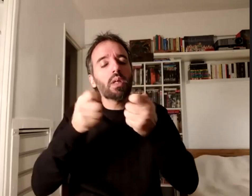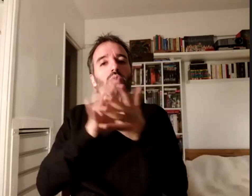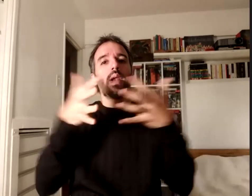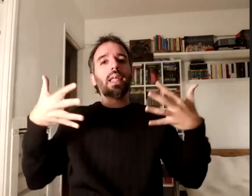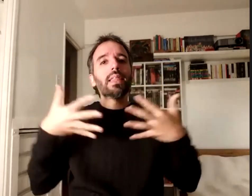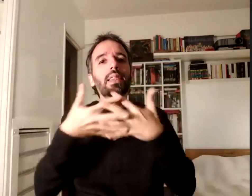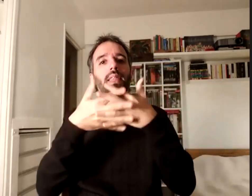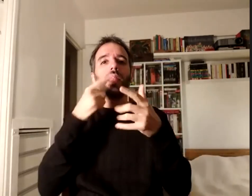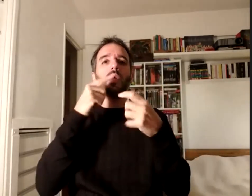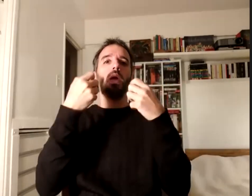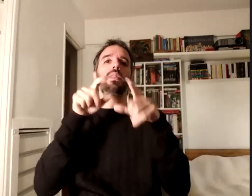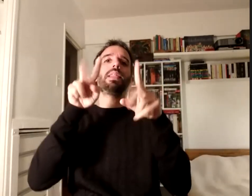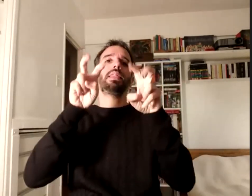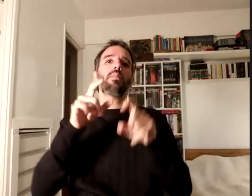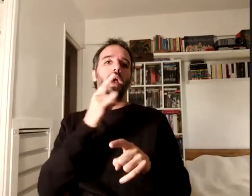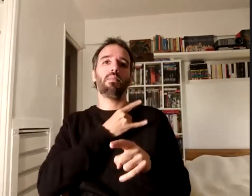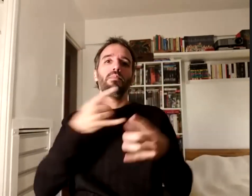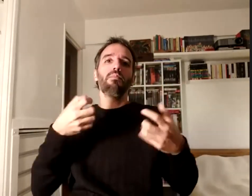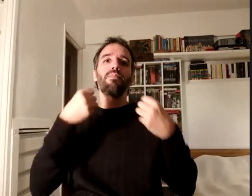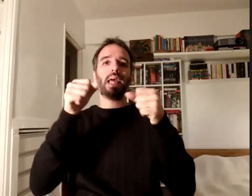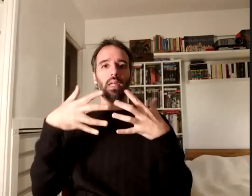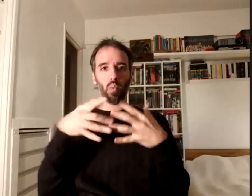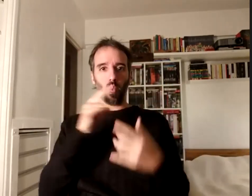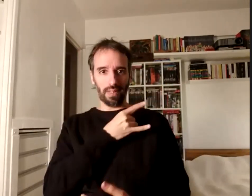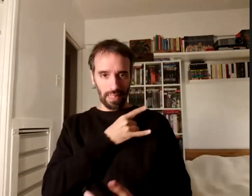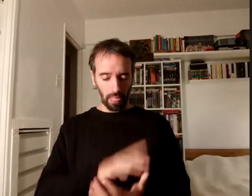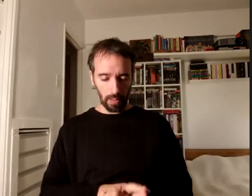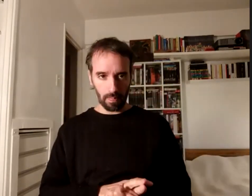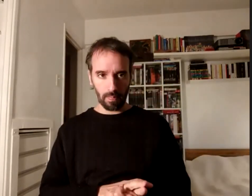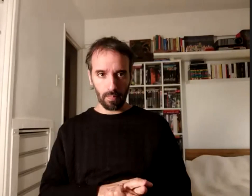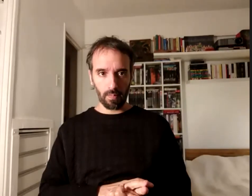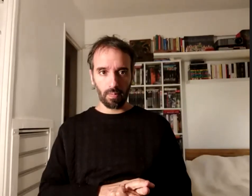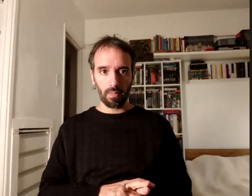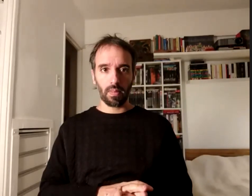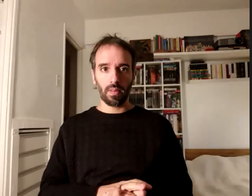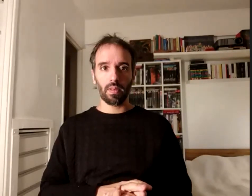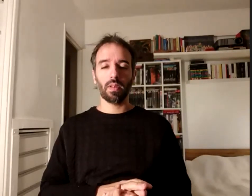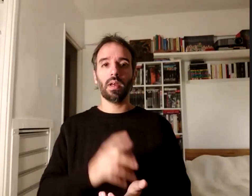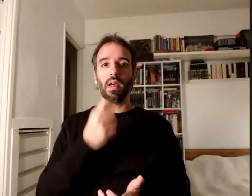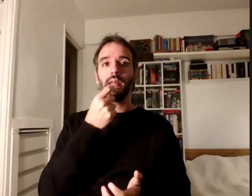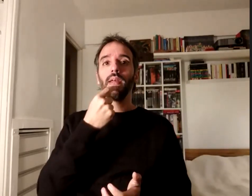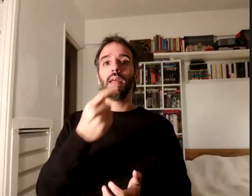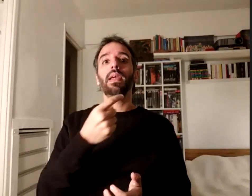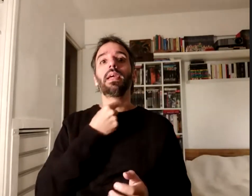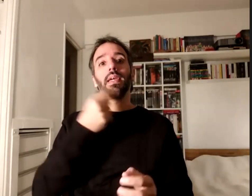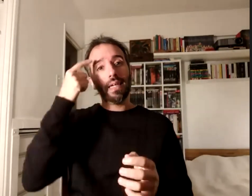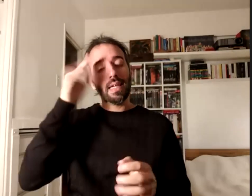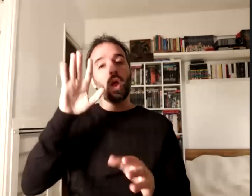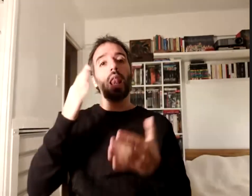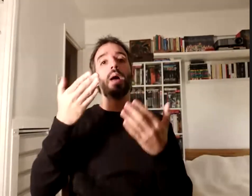universitarias. Y creo que la posibilidad de que, digamos, un conjunto